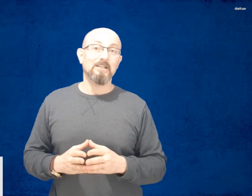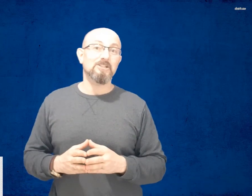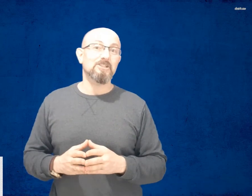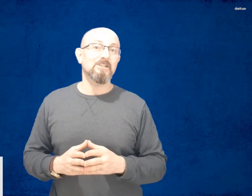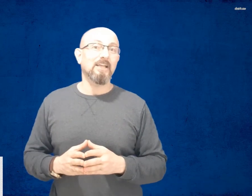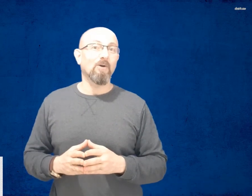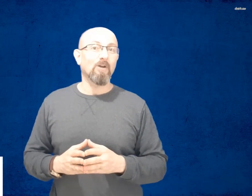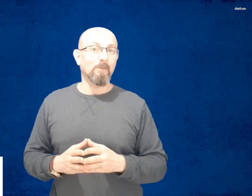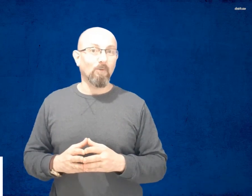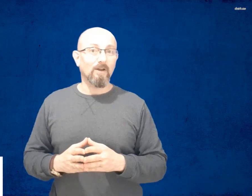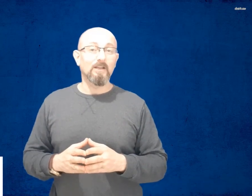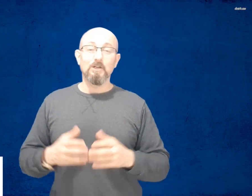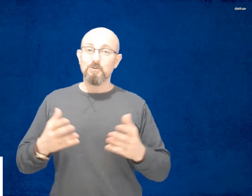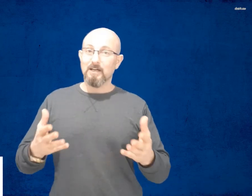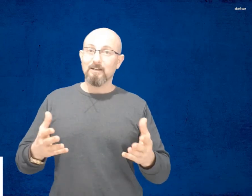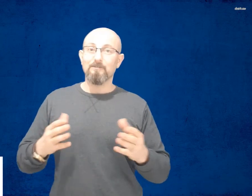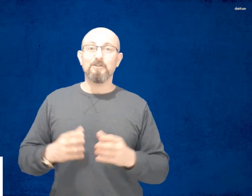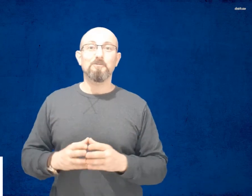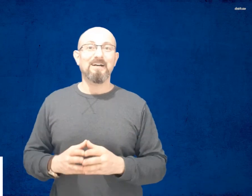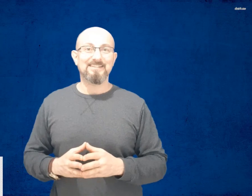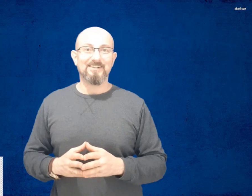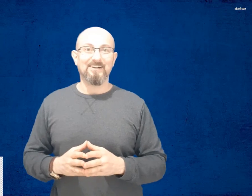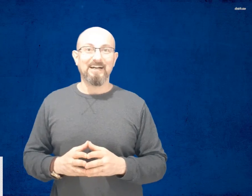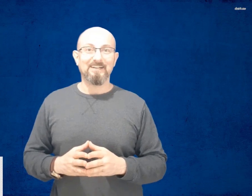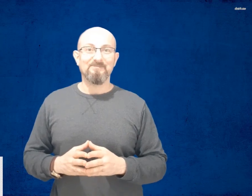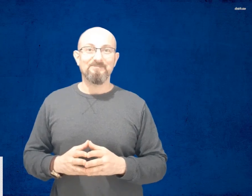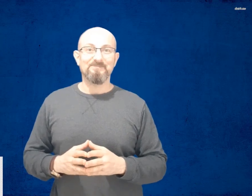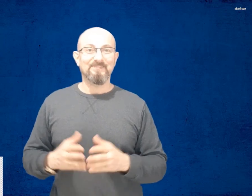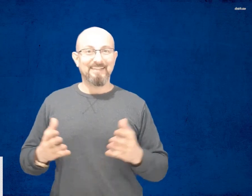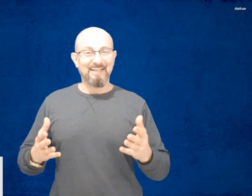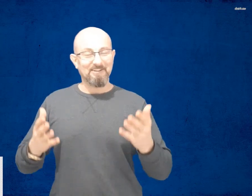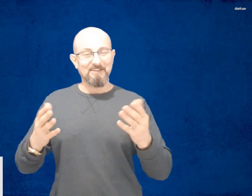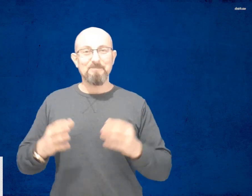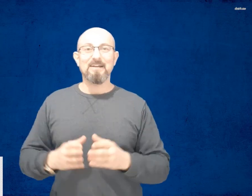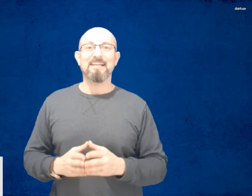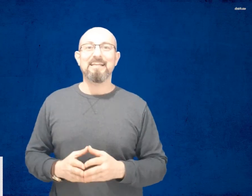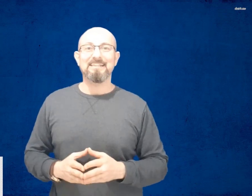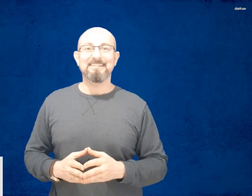كل شي جديد أول بأول وشارك الفيديو مع أصدقائك يلا في أمان الله موسيقى موسيقى